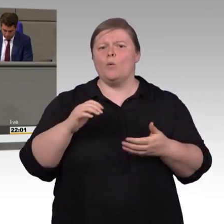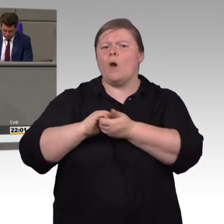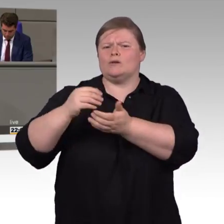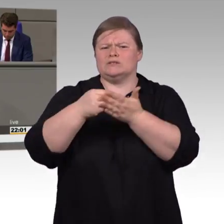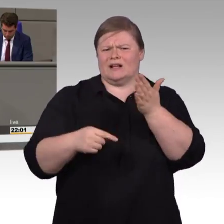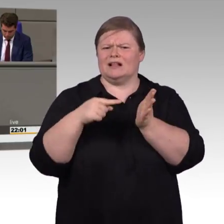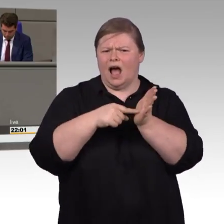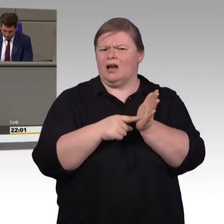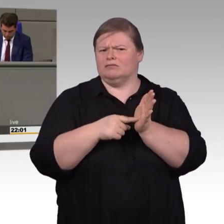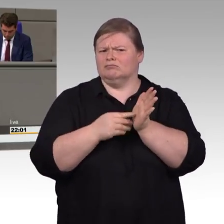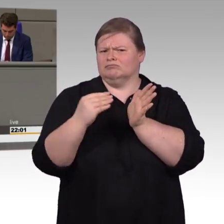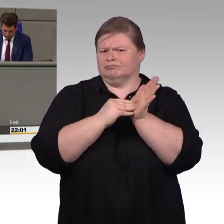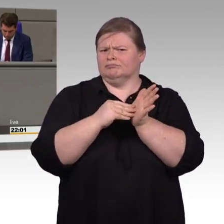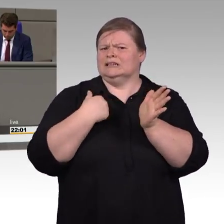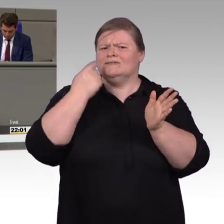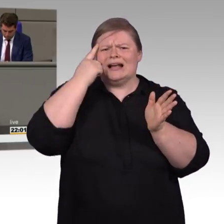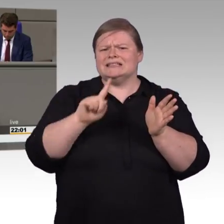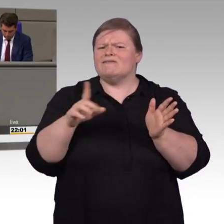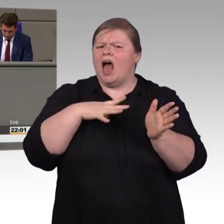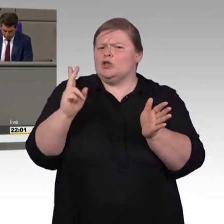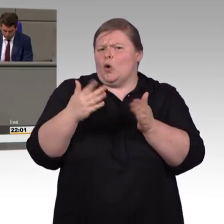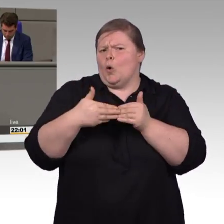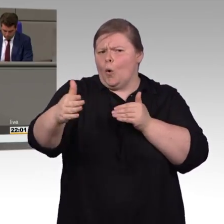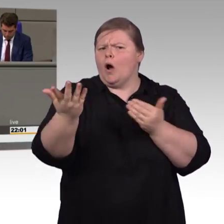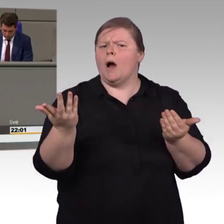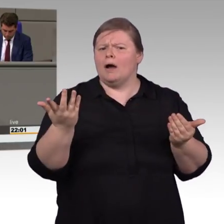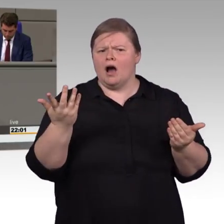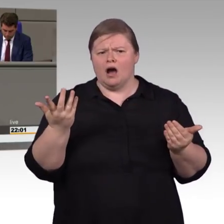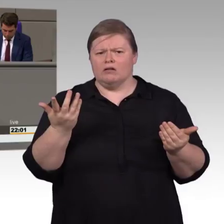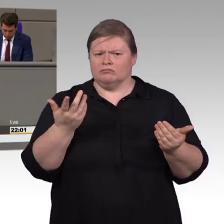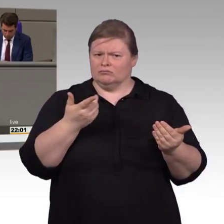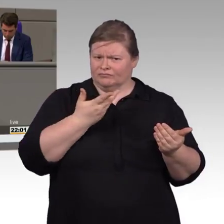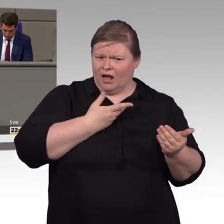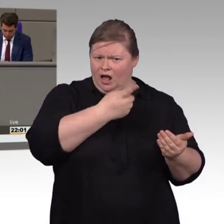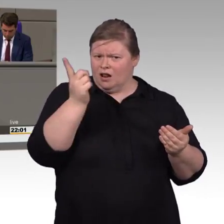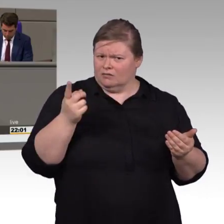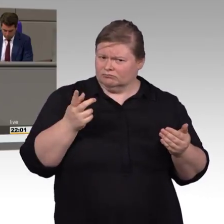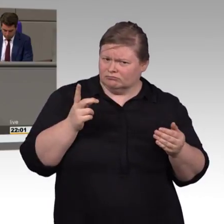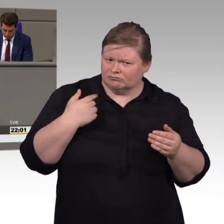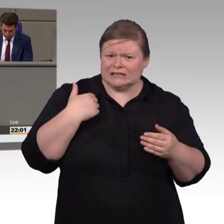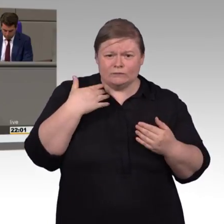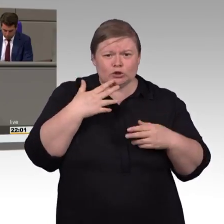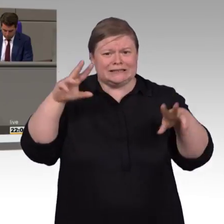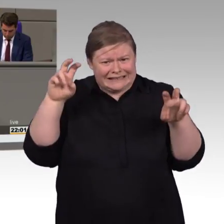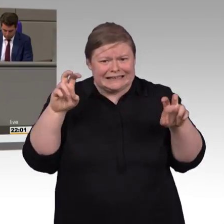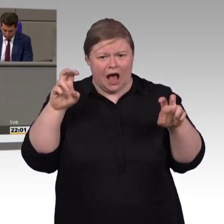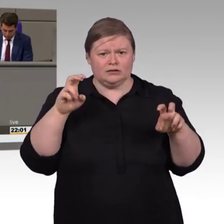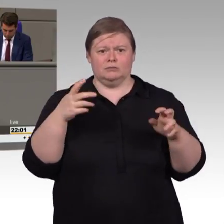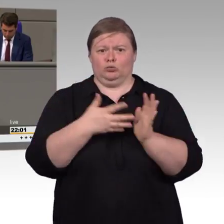meine Fraktion heute unseren Antrag zur Abstimmung, der vorliegende Gesetzentwurf der Betroffenen keinen einzigen Schritt weiterbringt, lehnen